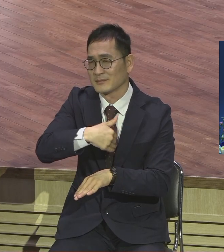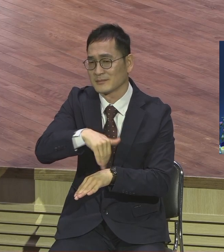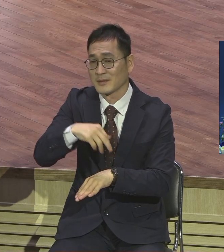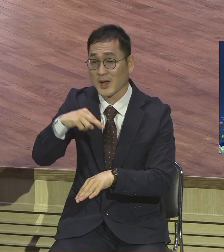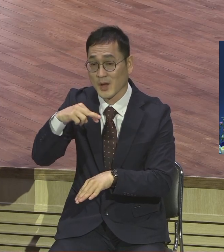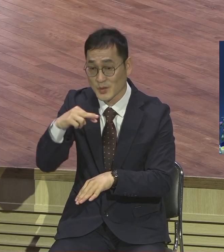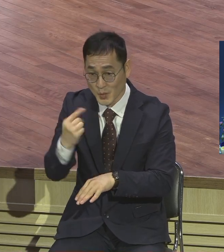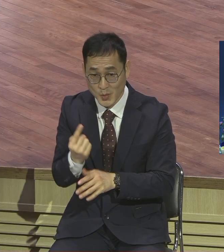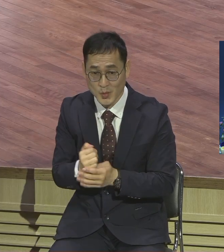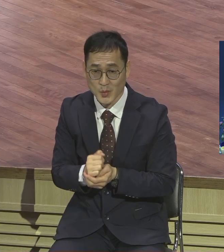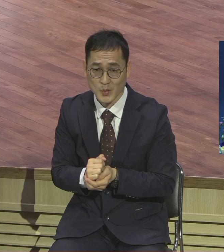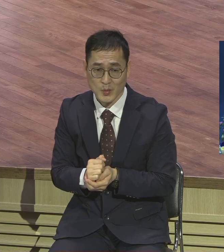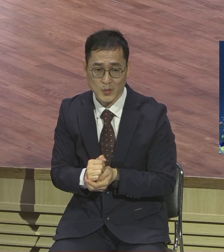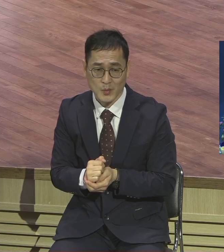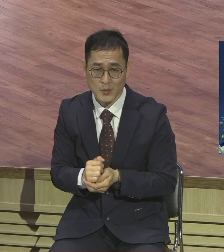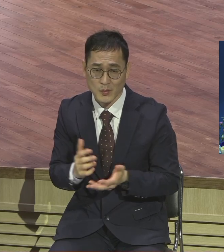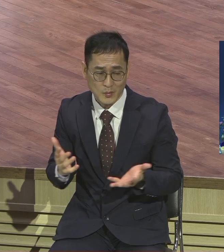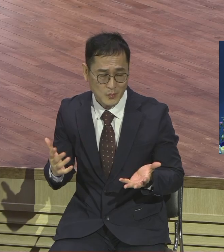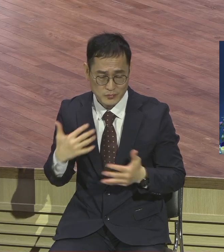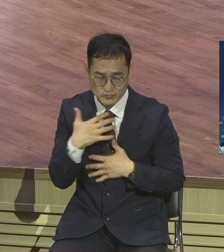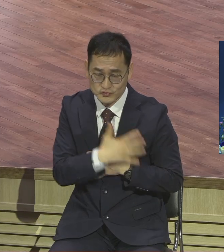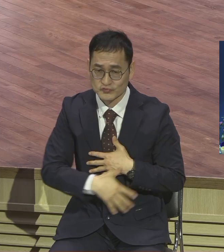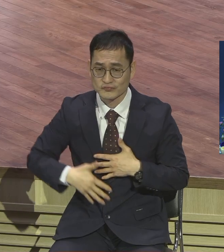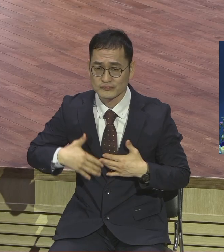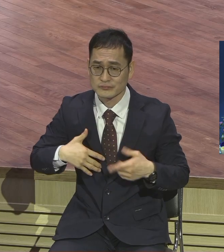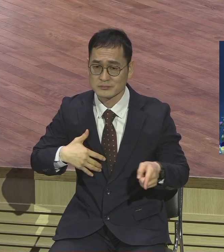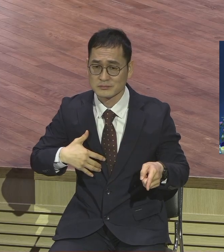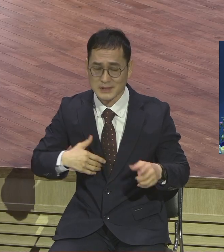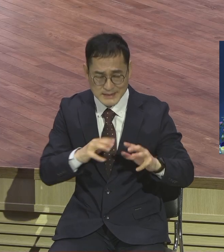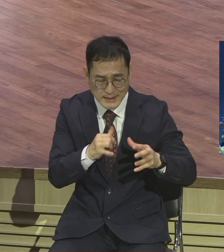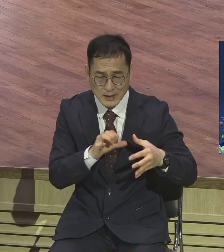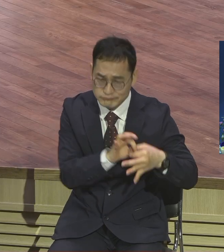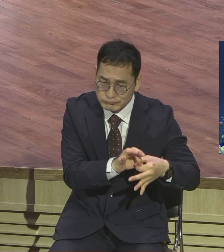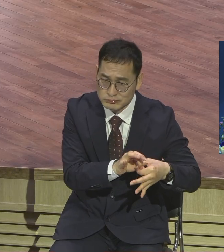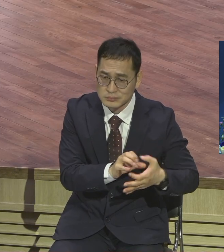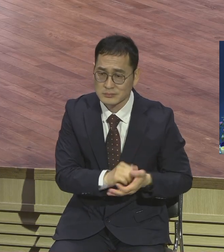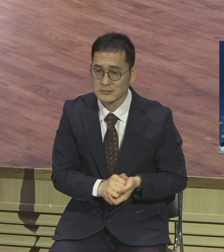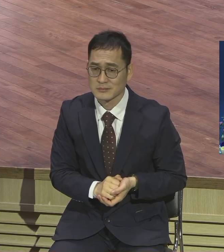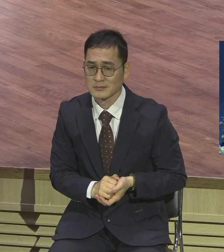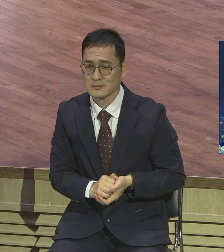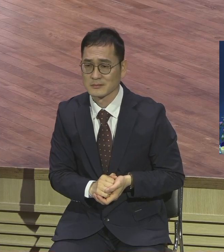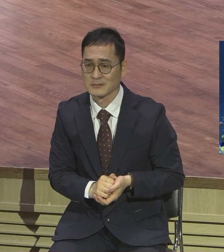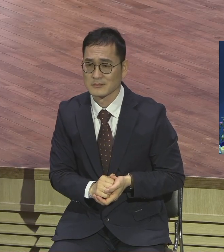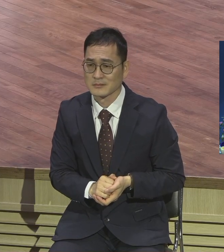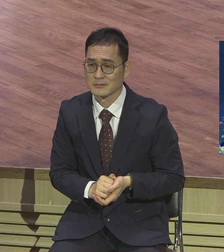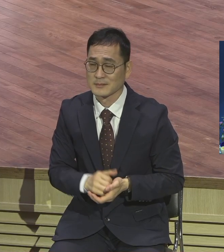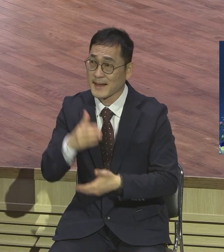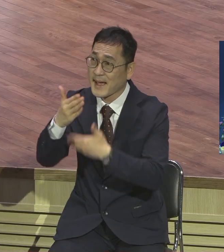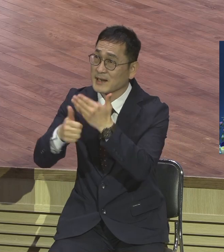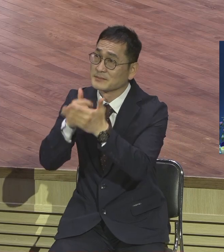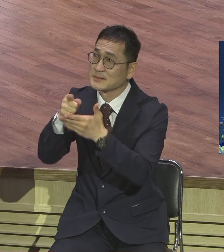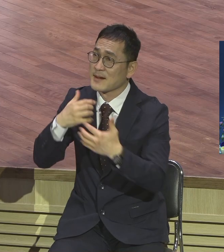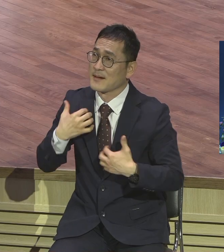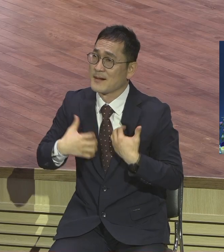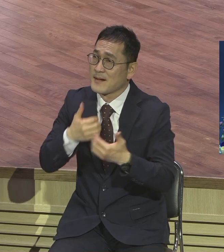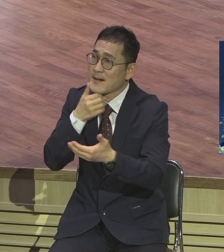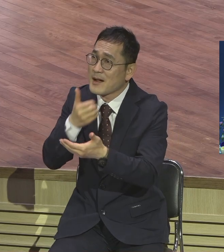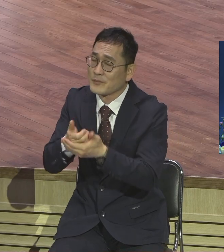체험이 없어요. 감격이 없어요. 감동이 없고 할 말이 없어요. 예수 예수 믿은 것 전거